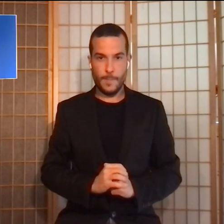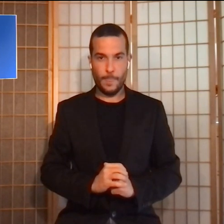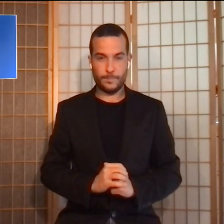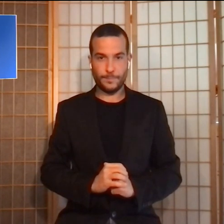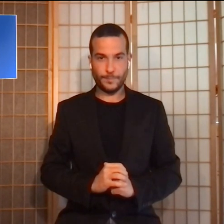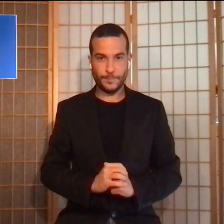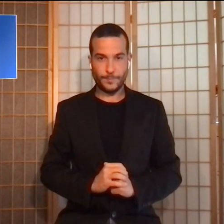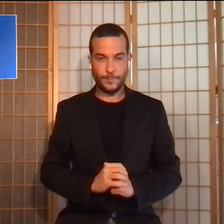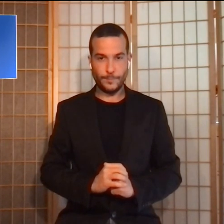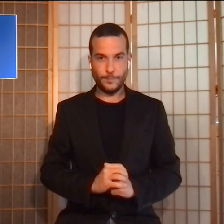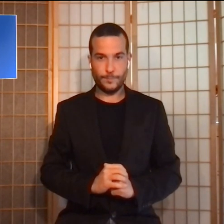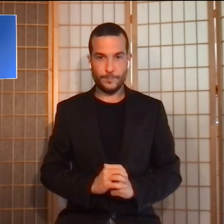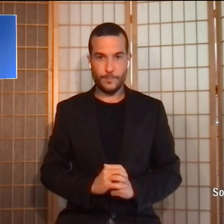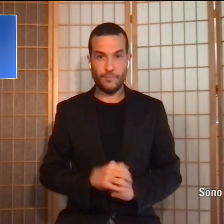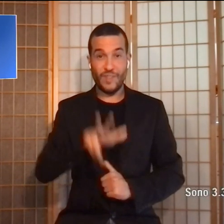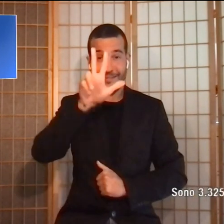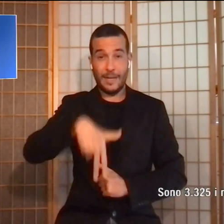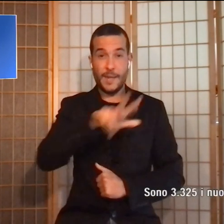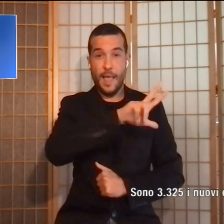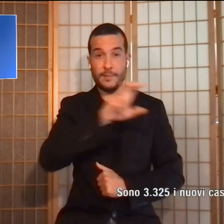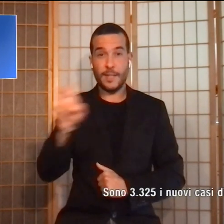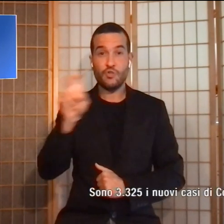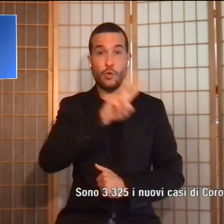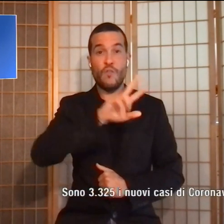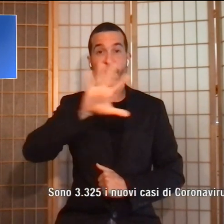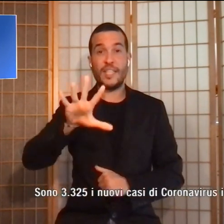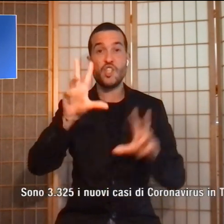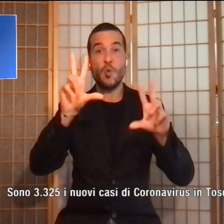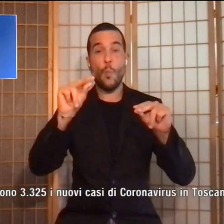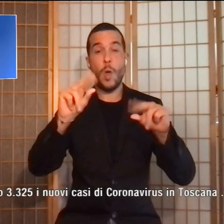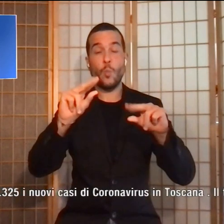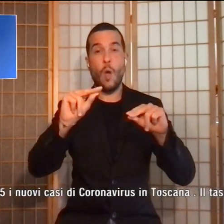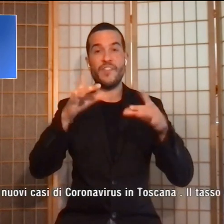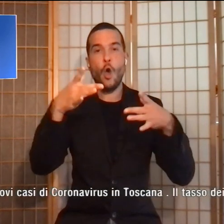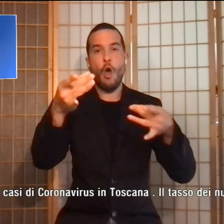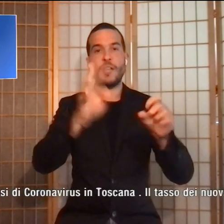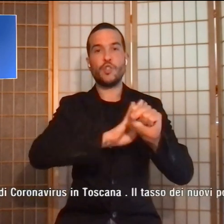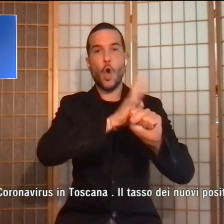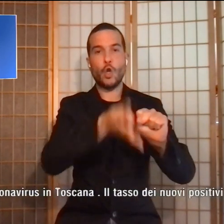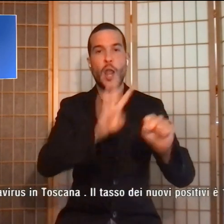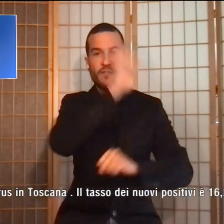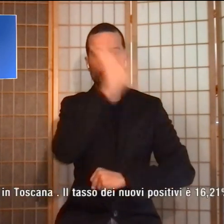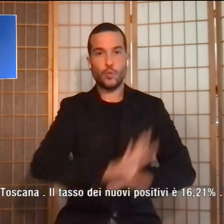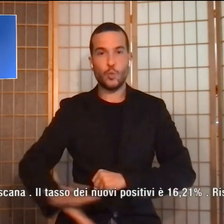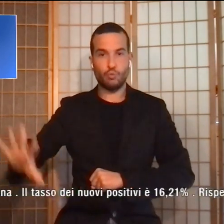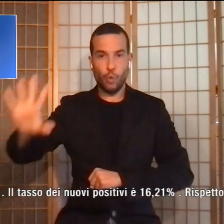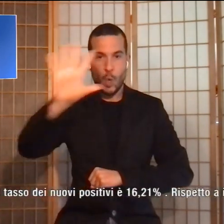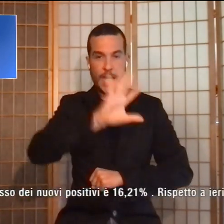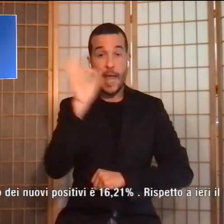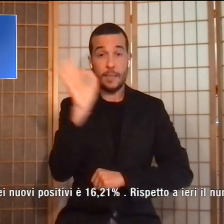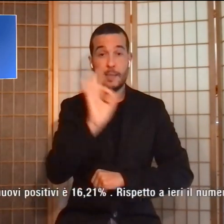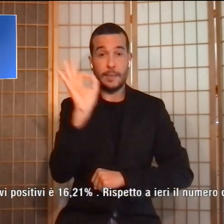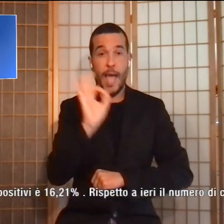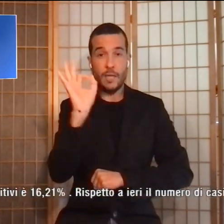Sono 3.325 nuovi casi di Covid in Toscana, il tasso dei nuovi